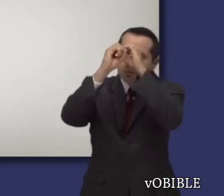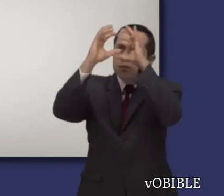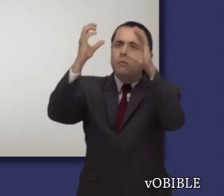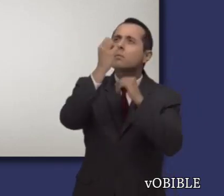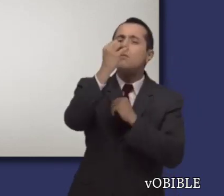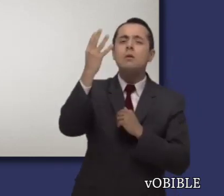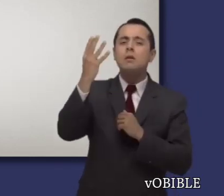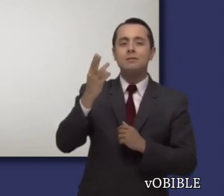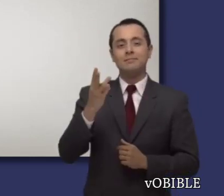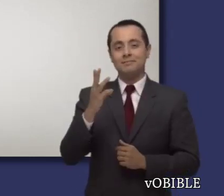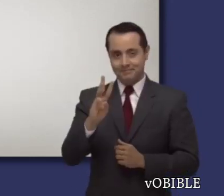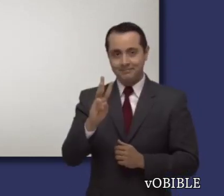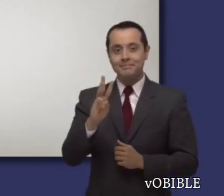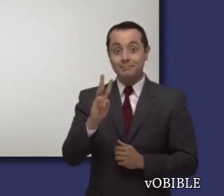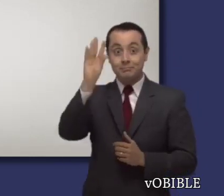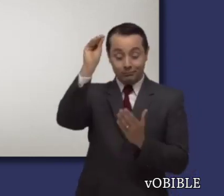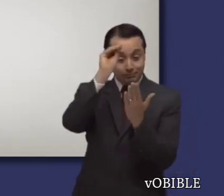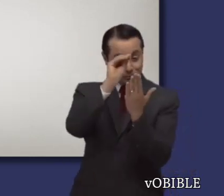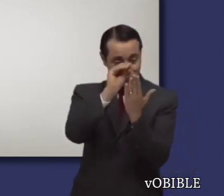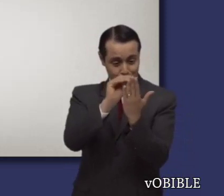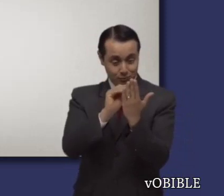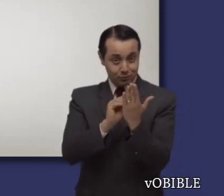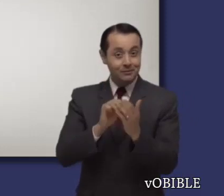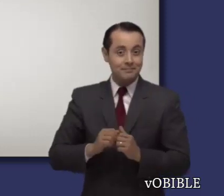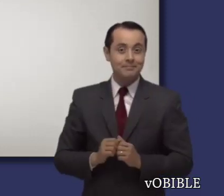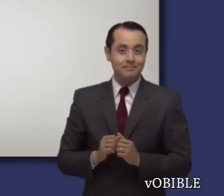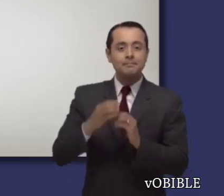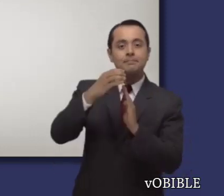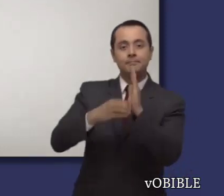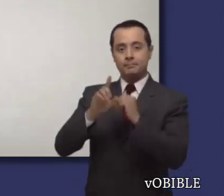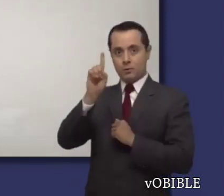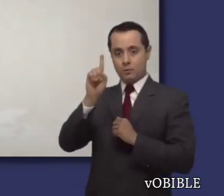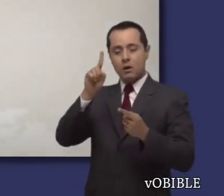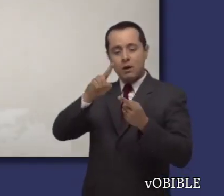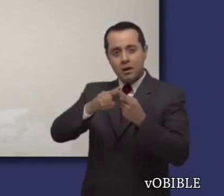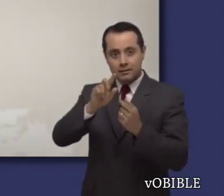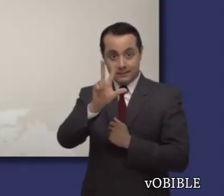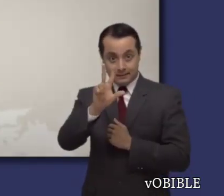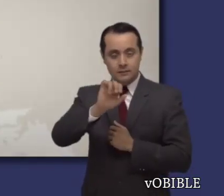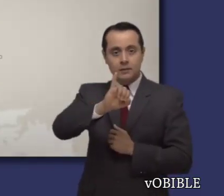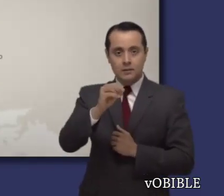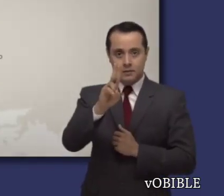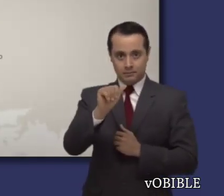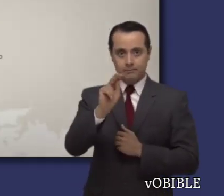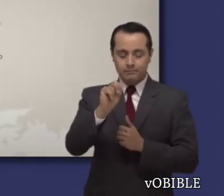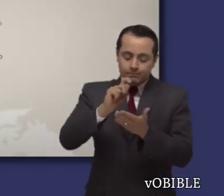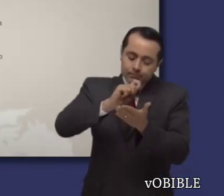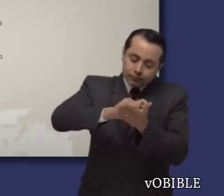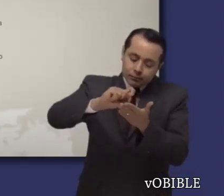En los capítulos 1 a 3, Juan recibe la orden de escribirles a las siete congregaciones que están en Éfeso,